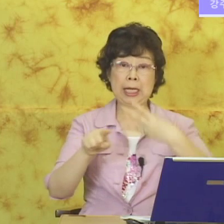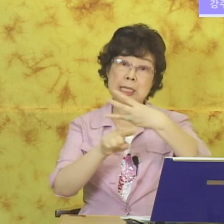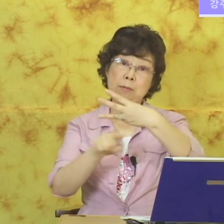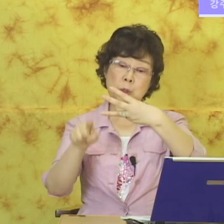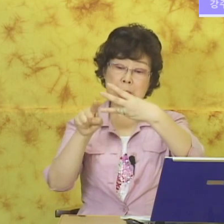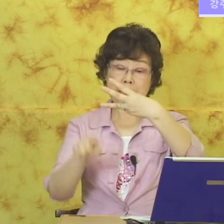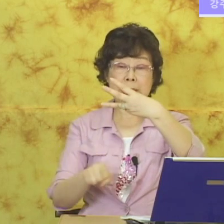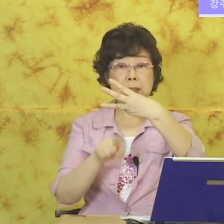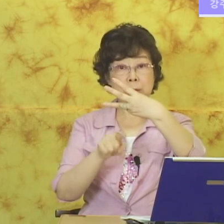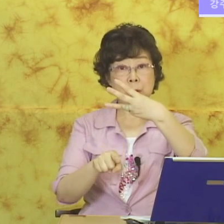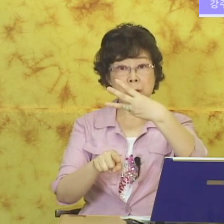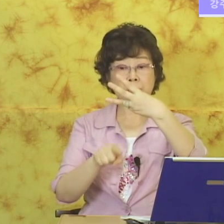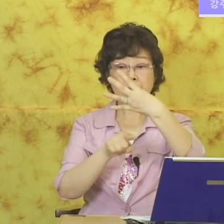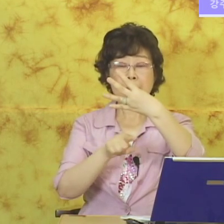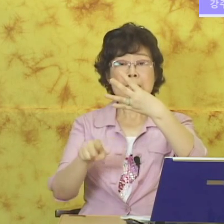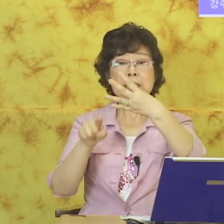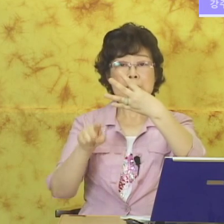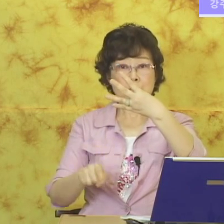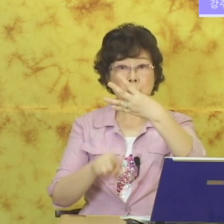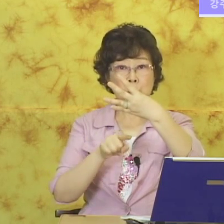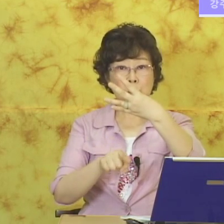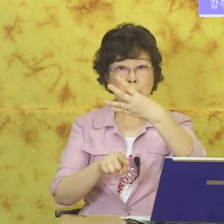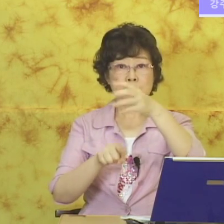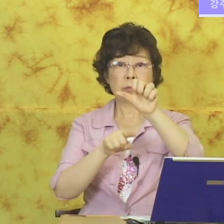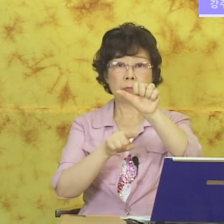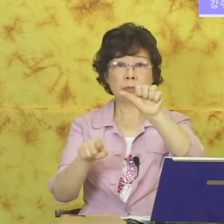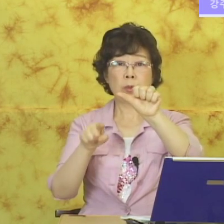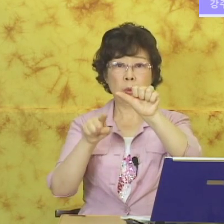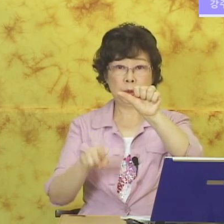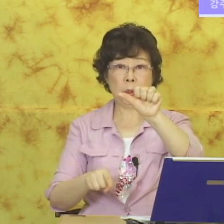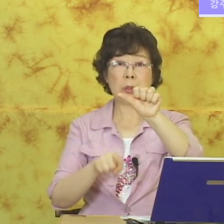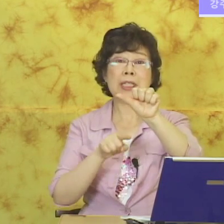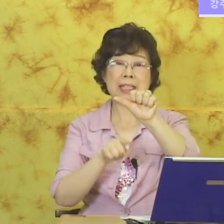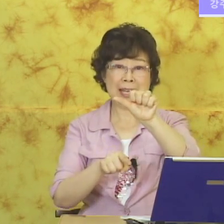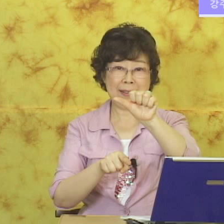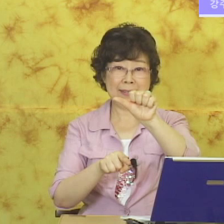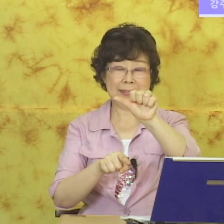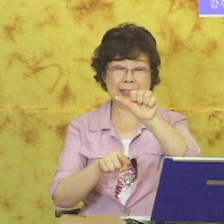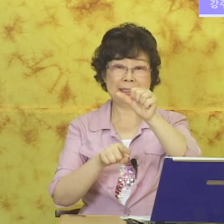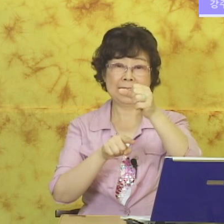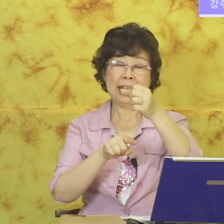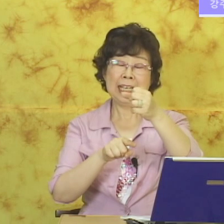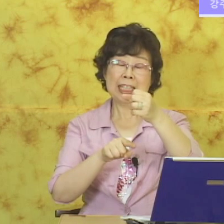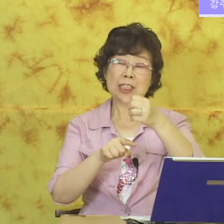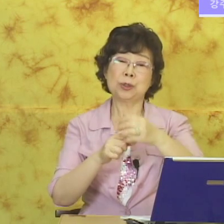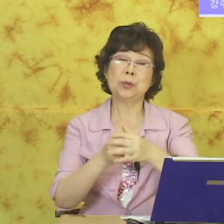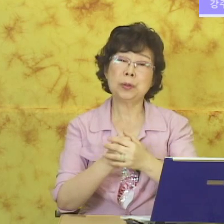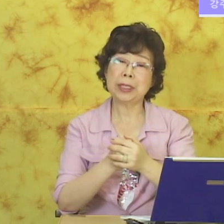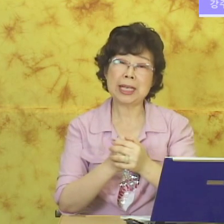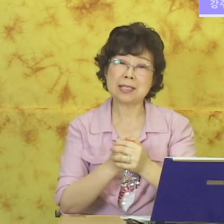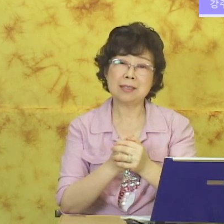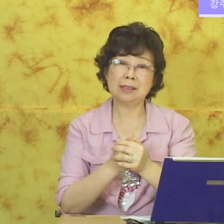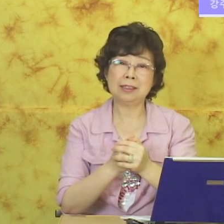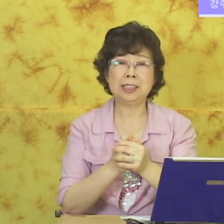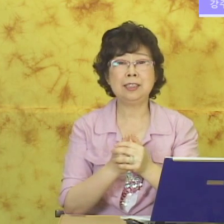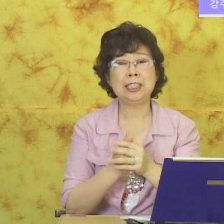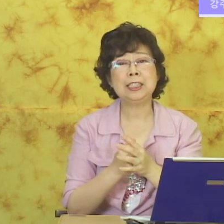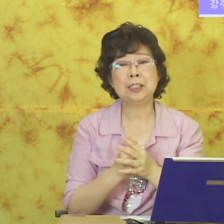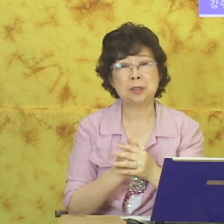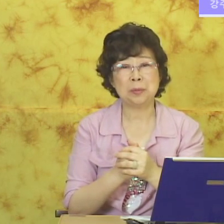삼촌 할 때 이렇게 삼촌 사촌 오촌 이렇게. 그 수호에서는 친인척을